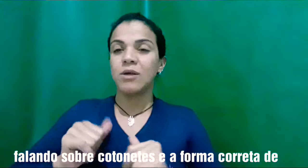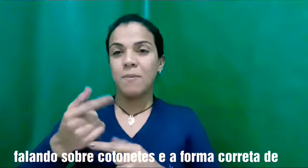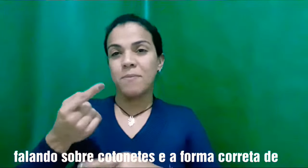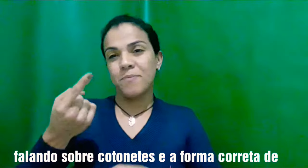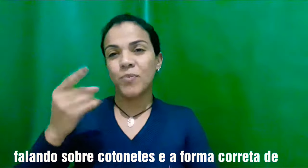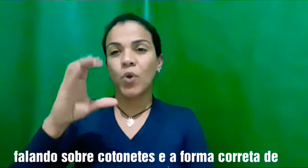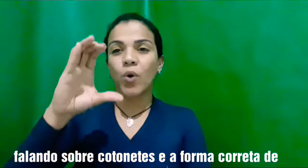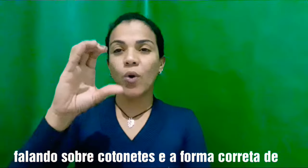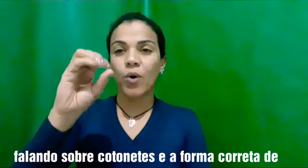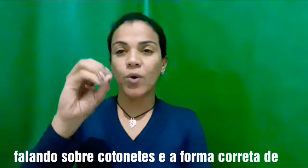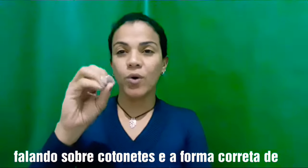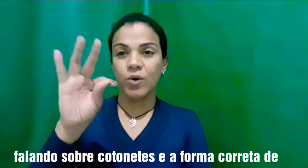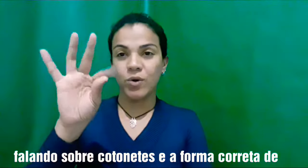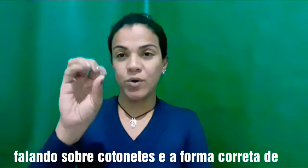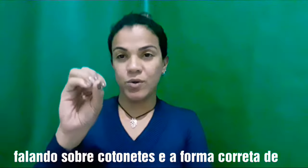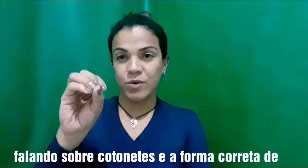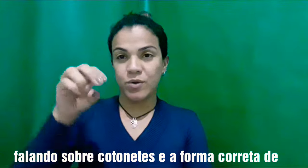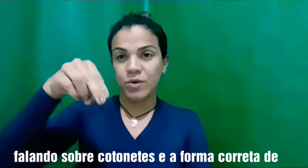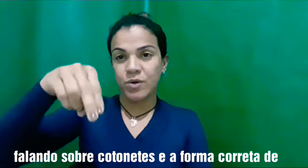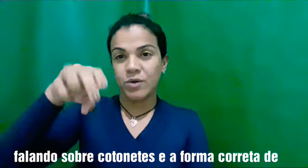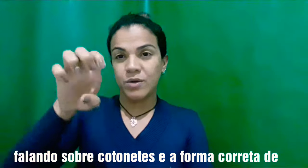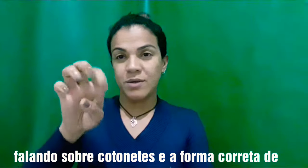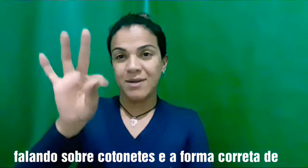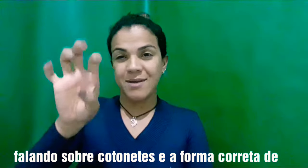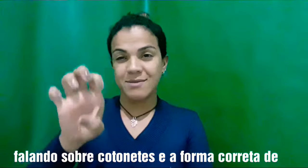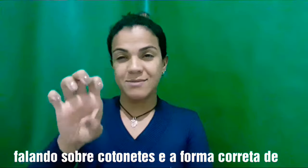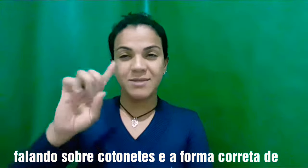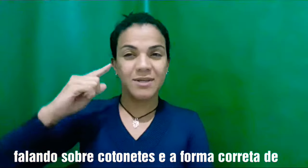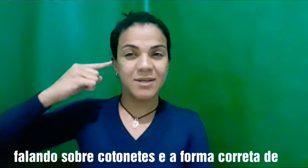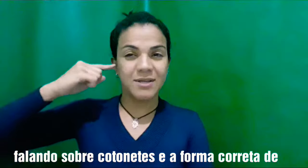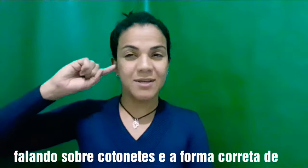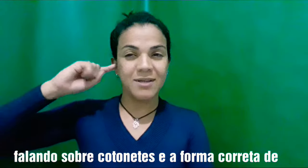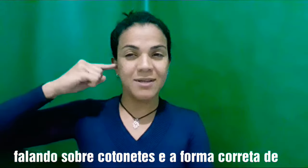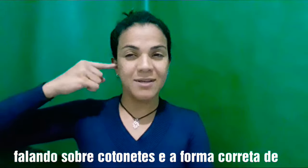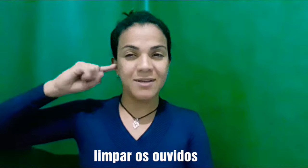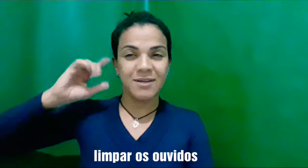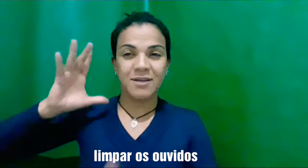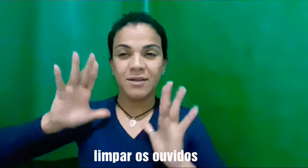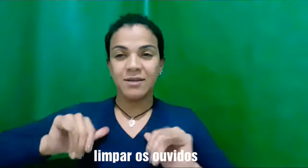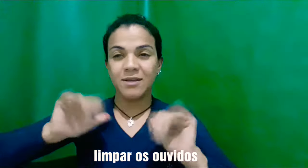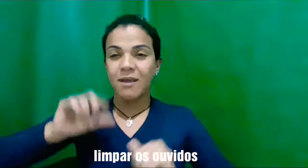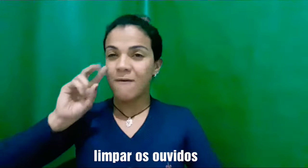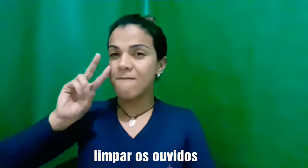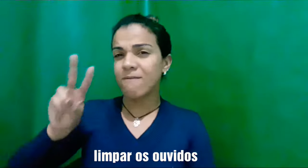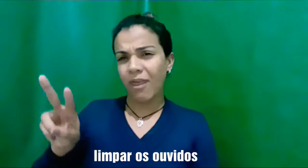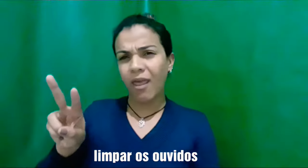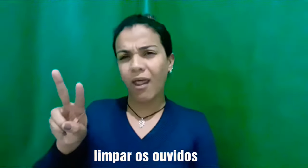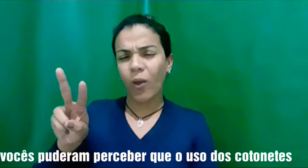do Vosso povo, em comunhão com o nosso Papa Francisco, com o nosso Piscuócio, com os seus auxiliares, e os